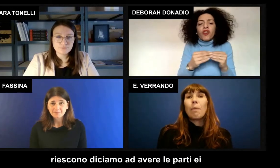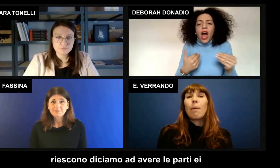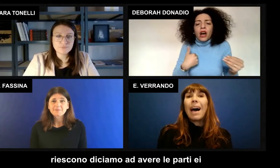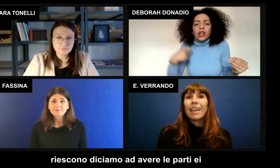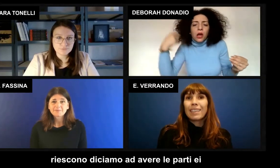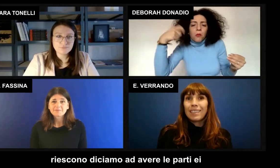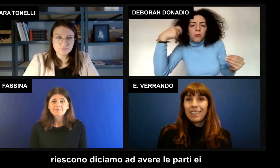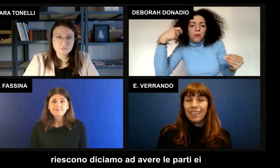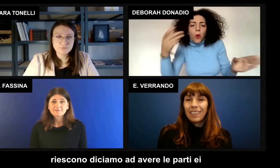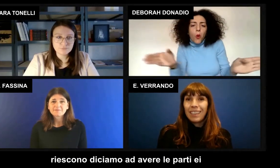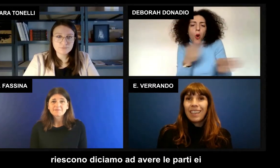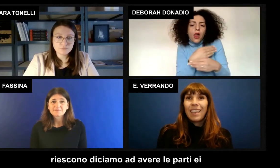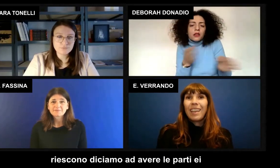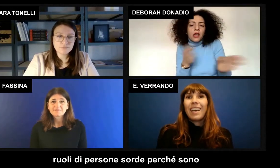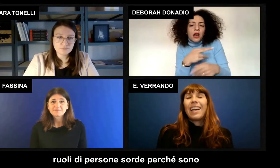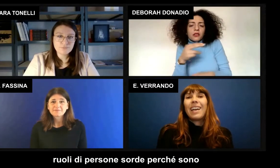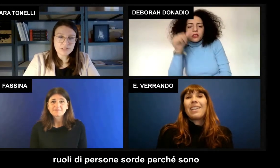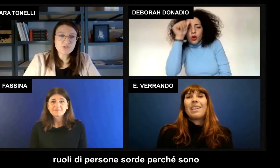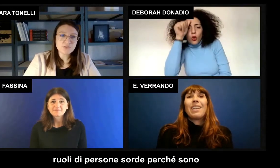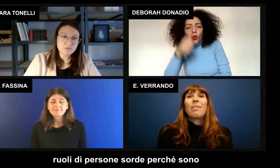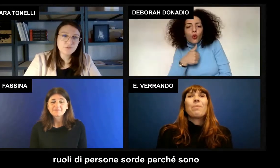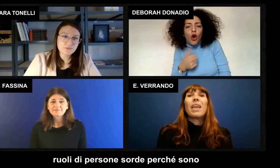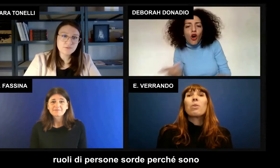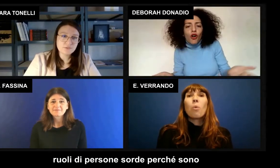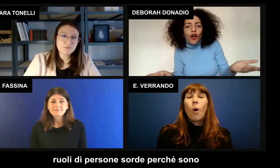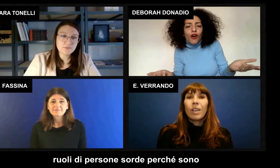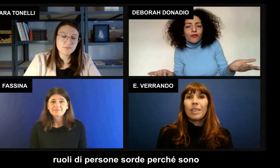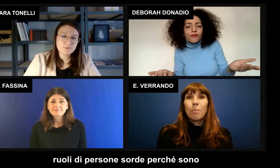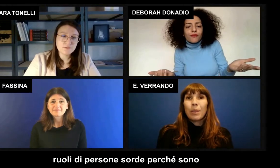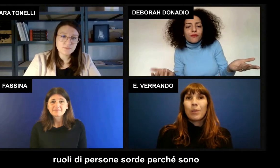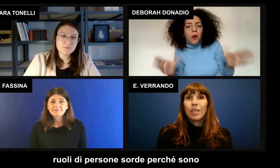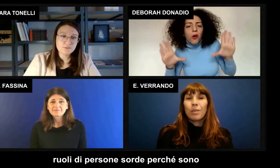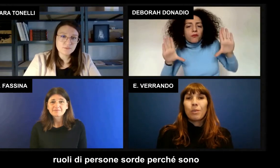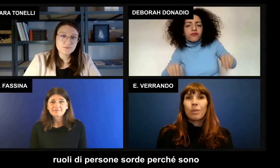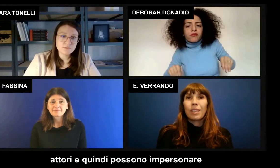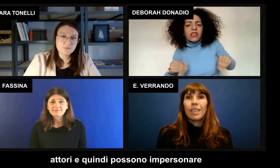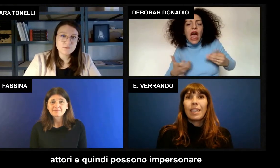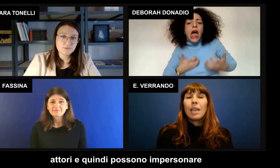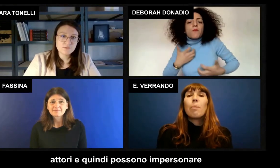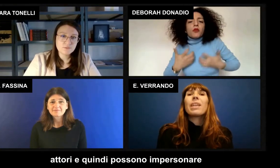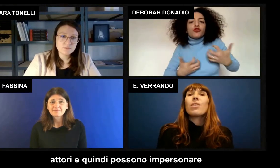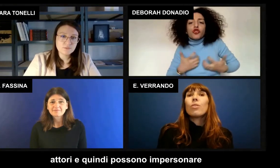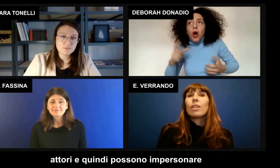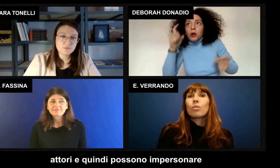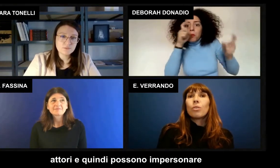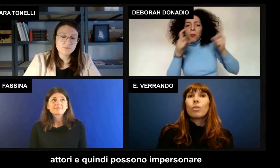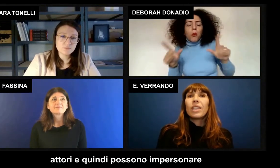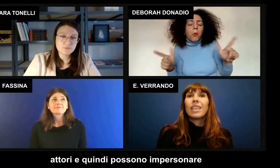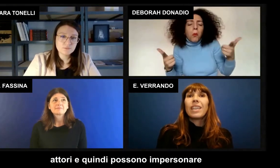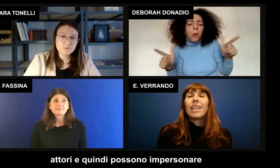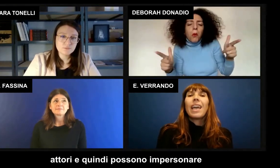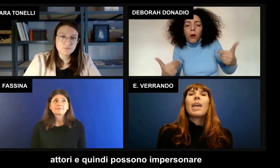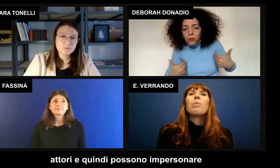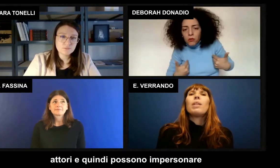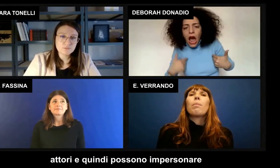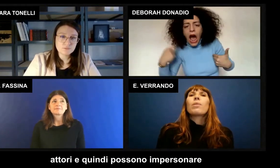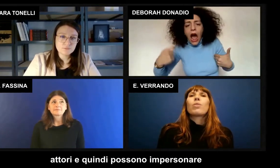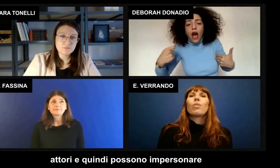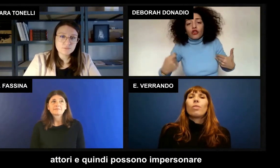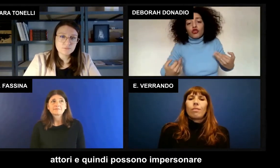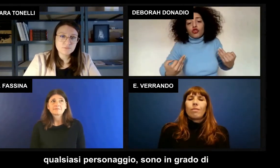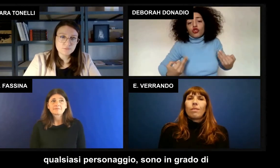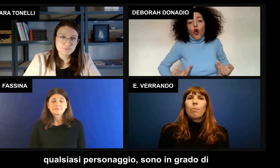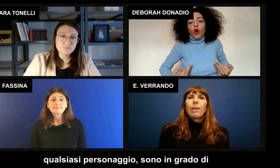avere le parti e i ruoli di persone sorde perché sono attori e quindi